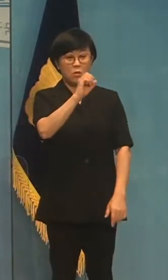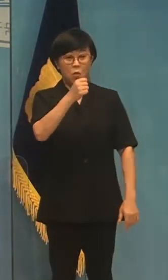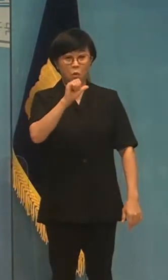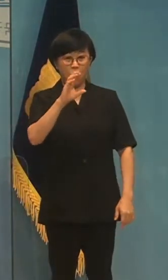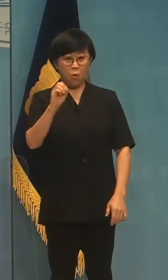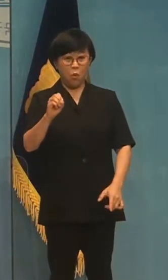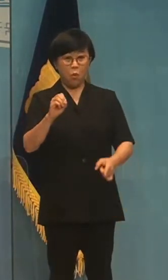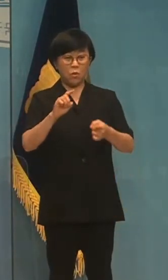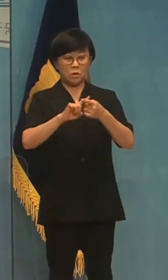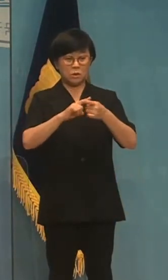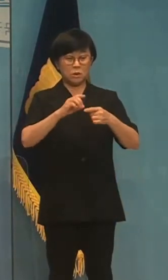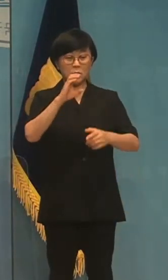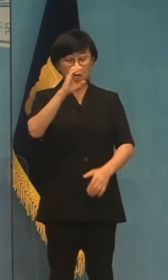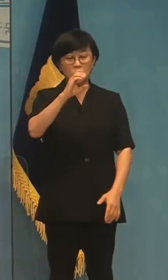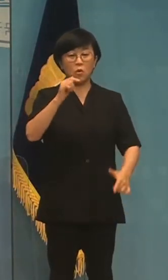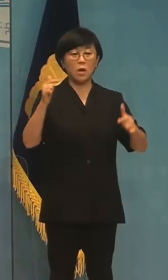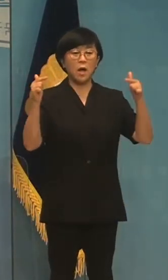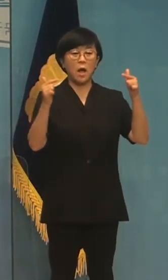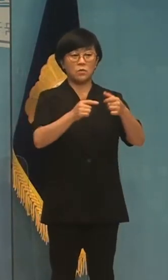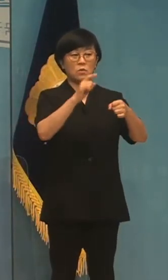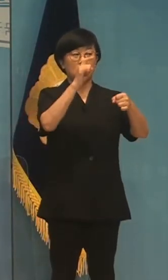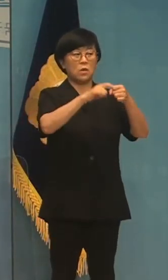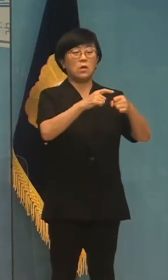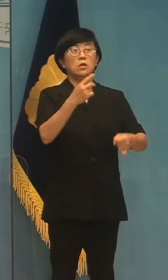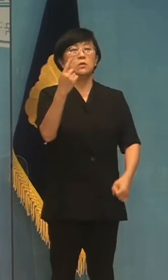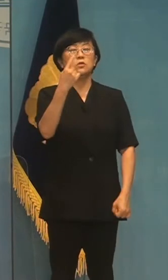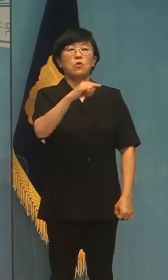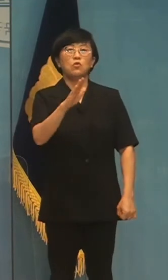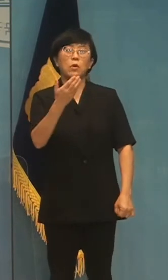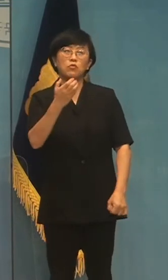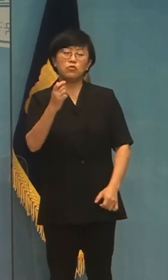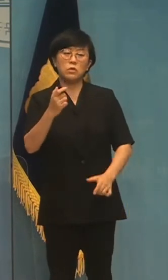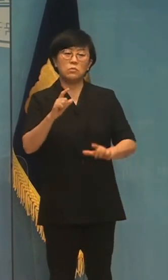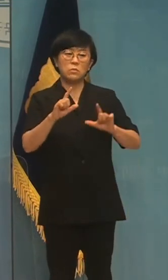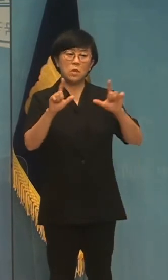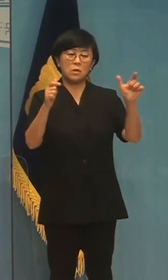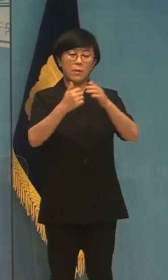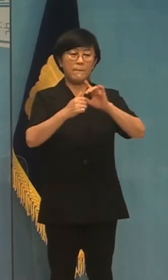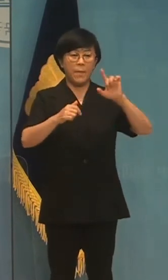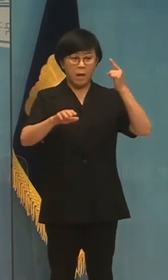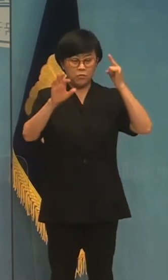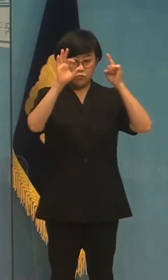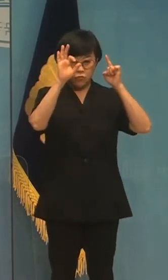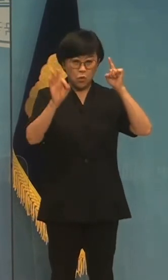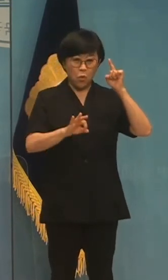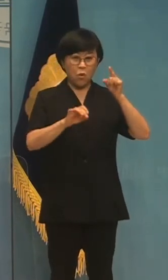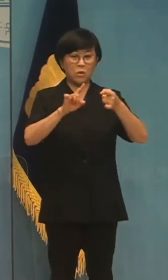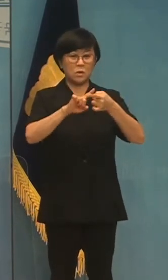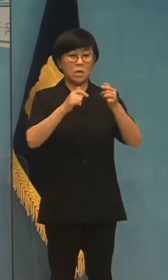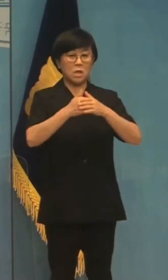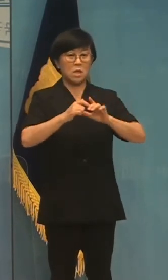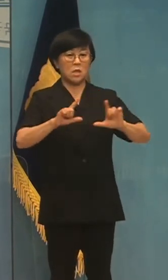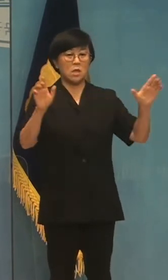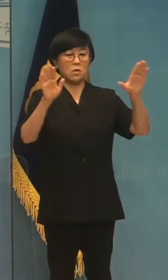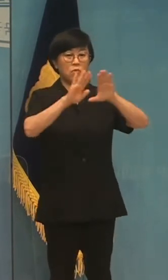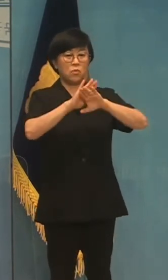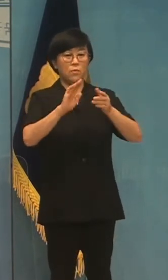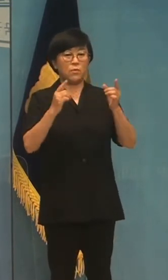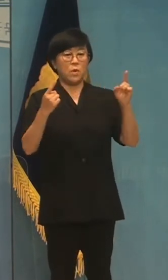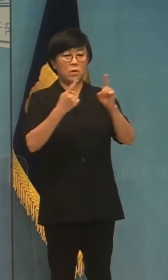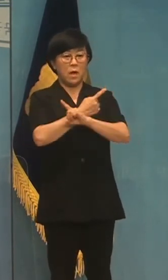탄소 감축 목표를 1990년 대비 최소 100%로 강화하는 내용으로 기후변화법을